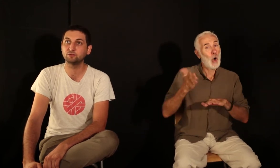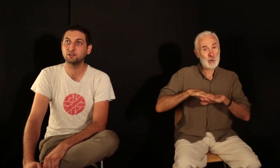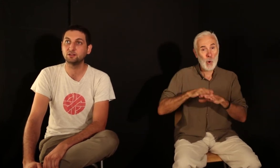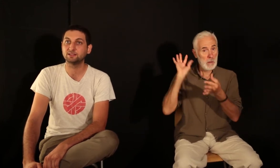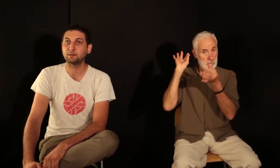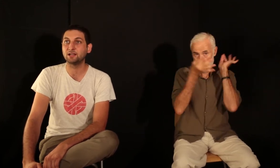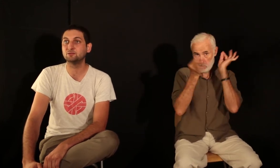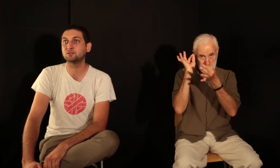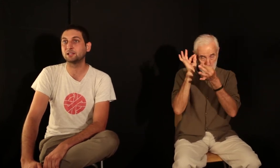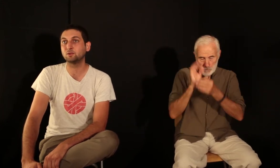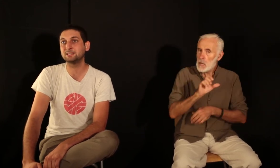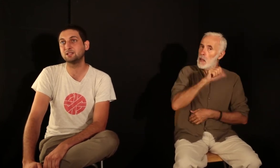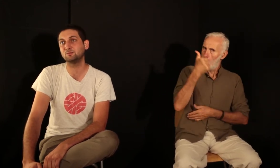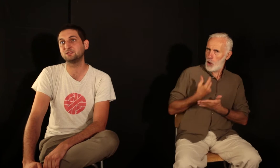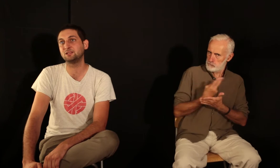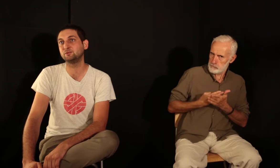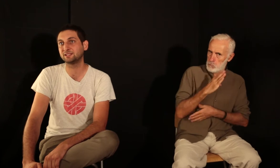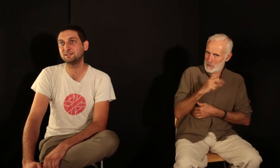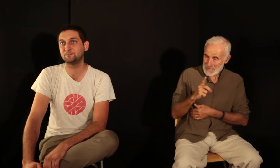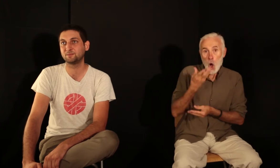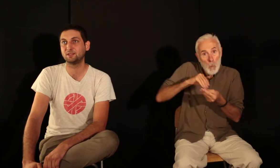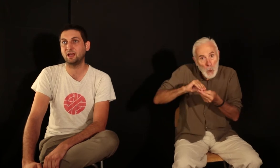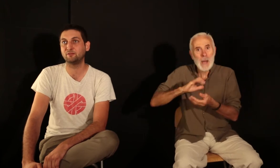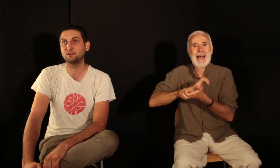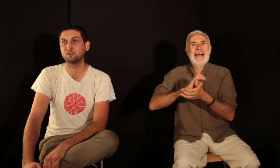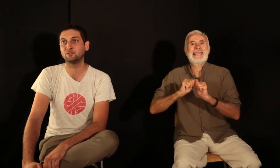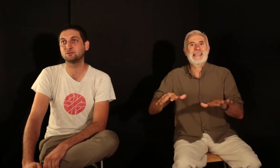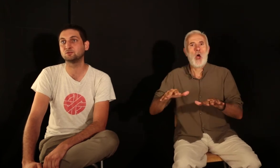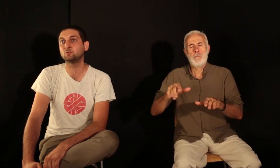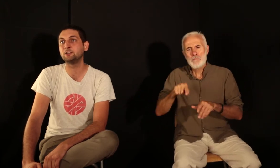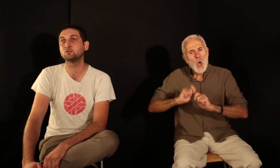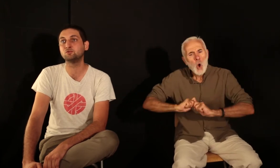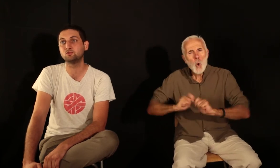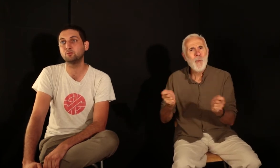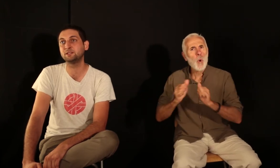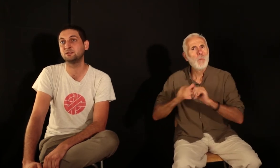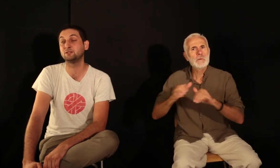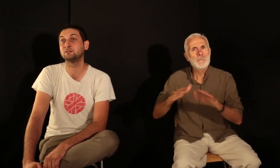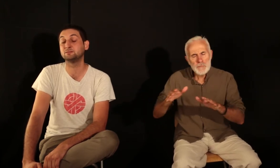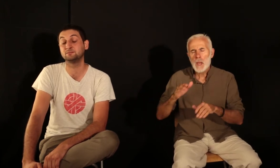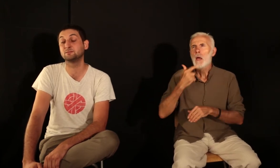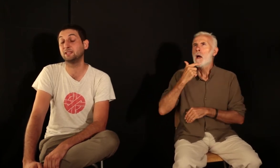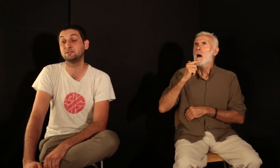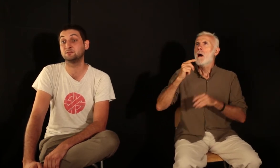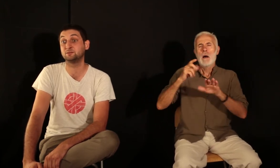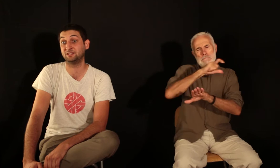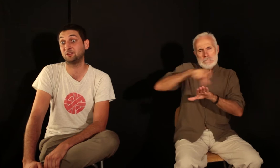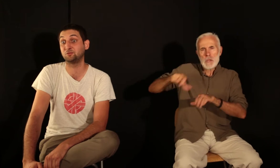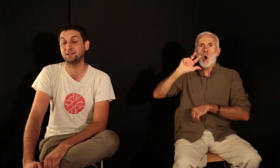qui s'appelle donc « La Troisième Guerre mondiale illustrée », avec son compagnon de toujours, Peter Cooper,